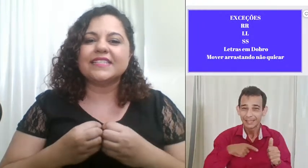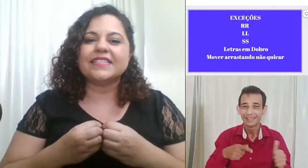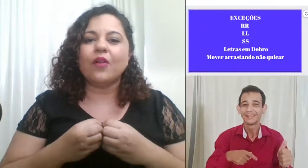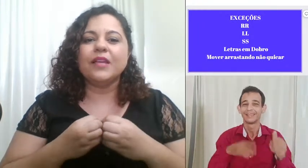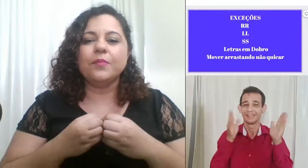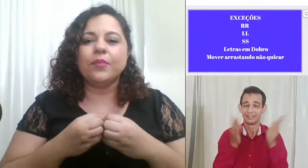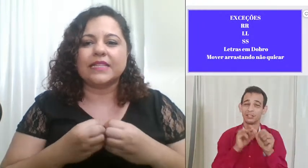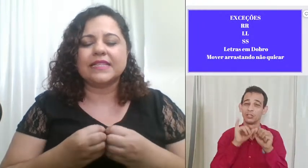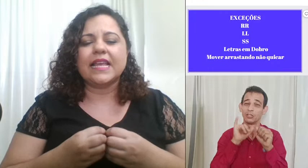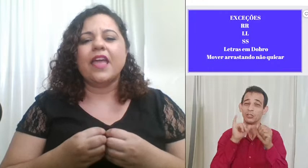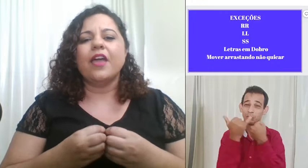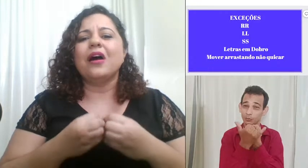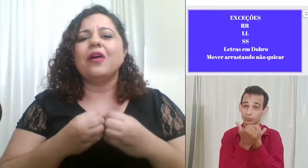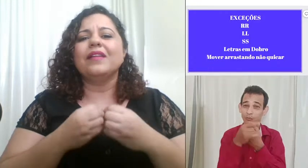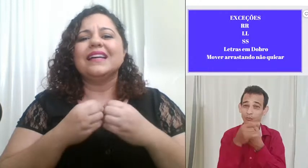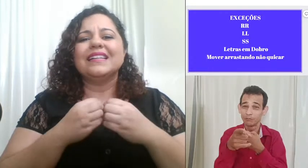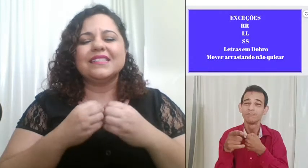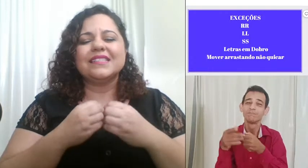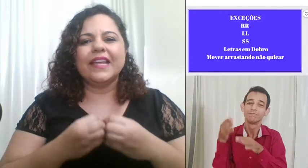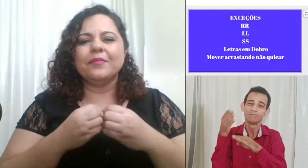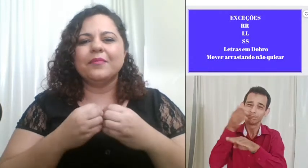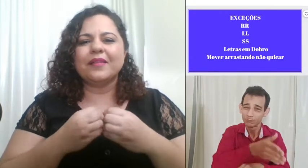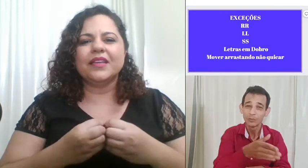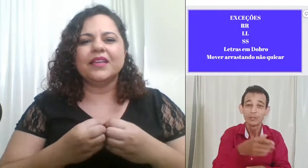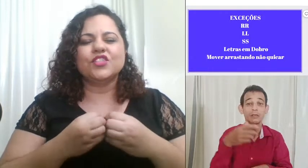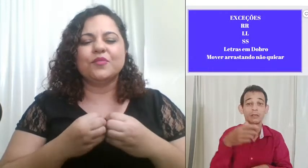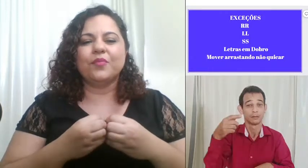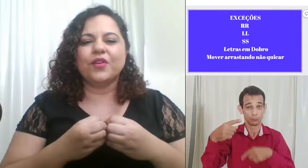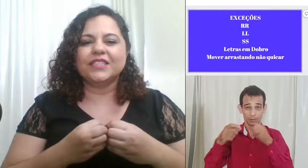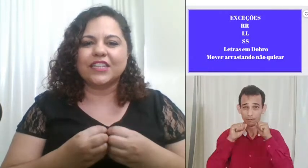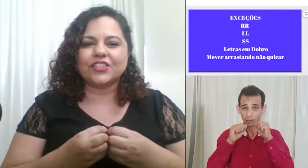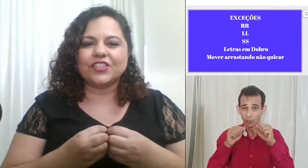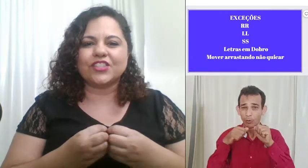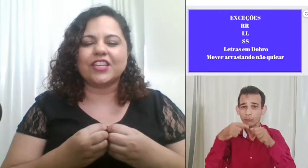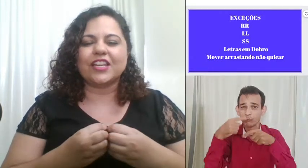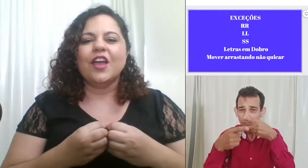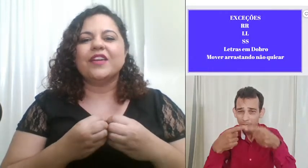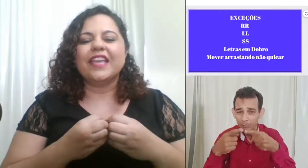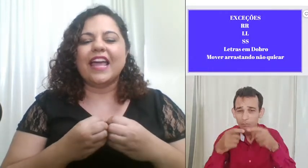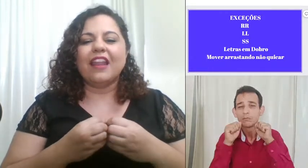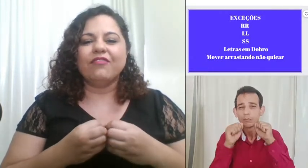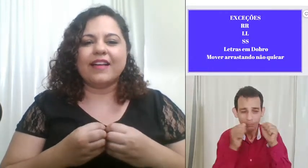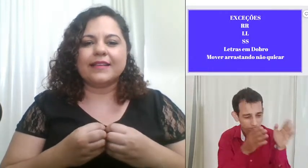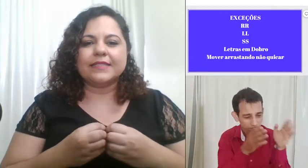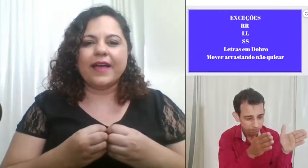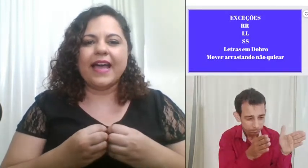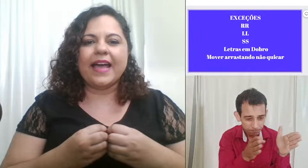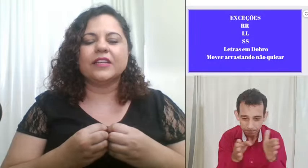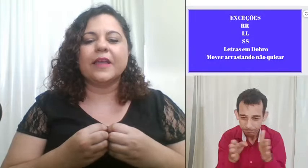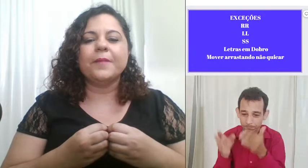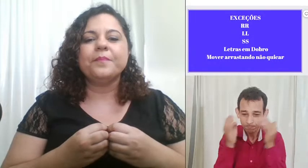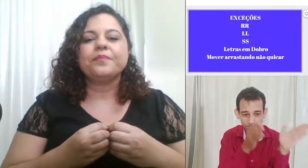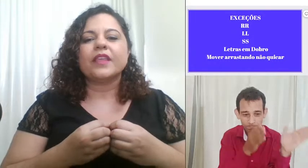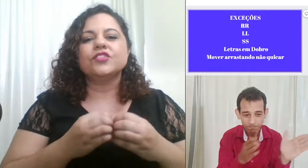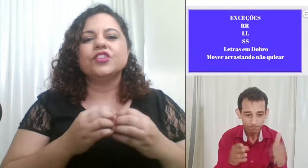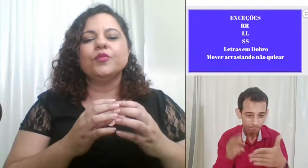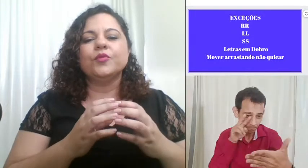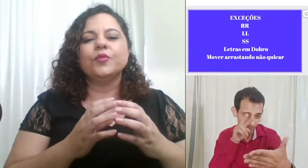aula depois é uma aula extremamente importante porque ela faz parte né de uma